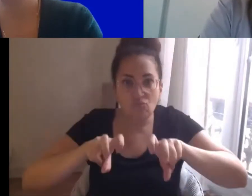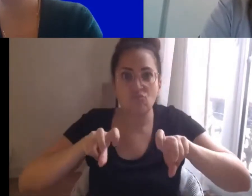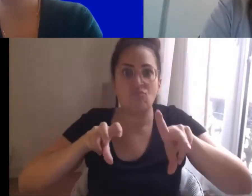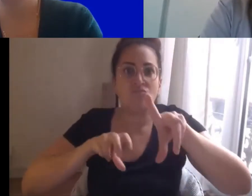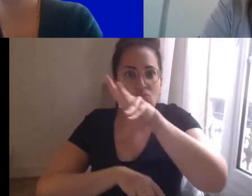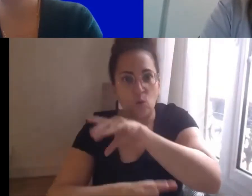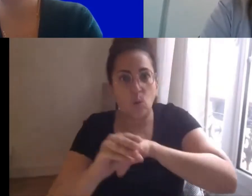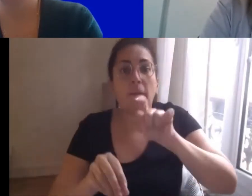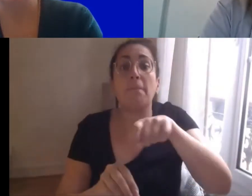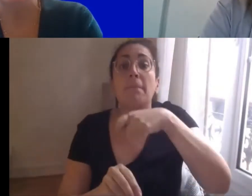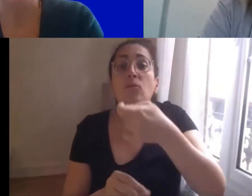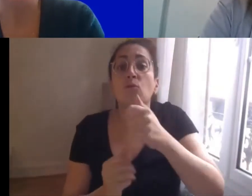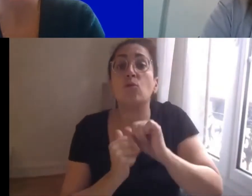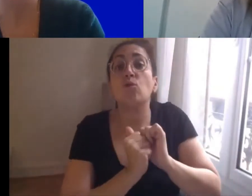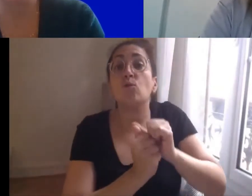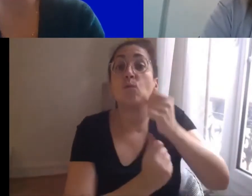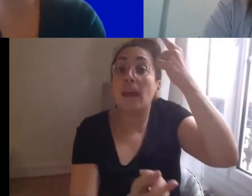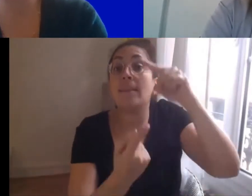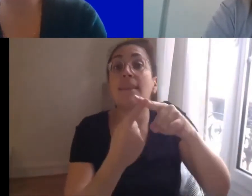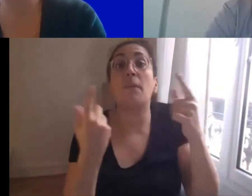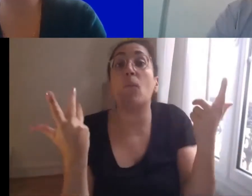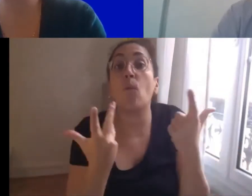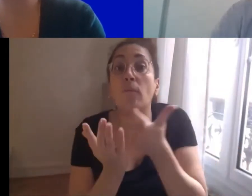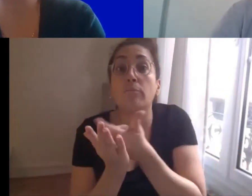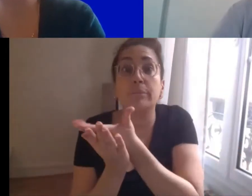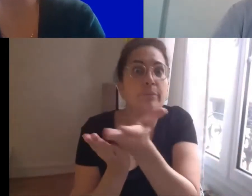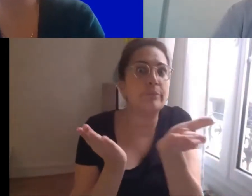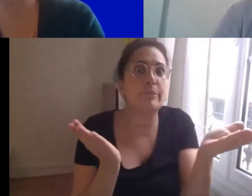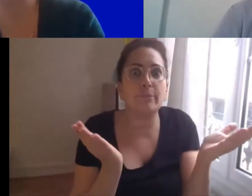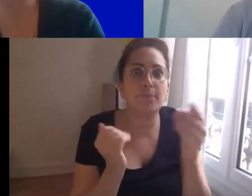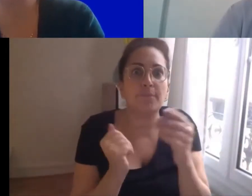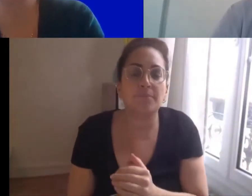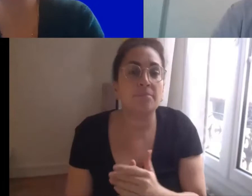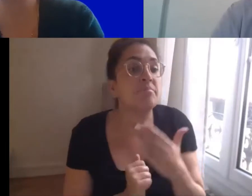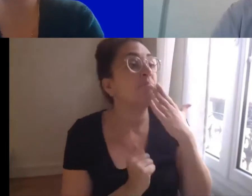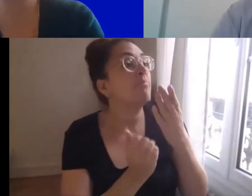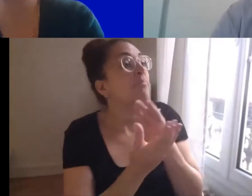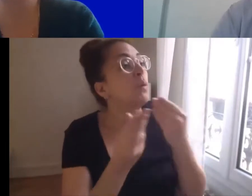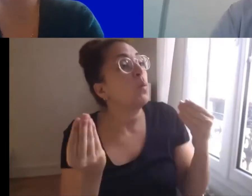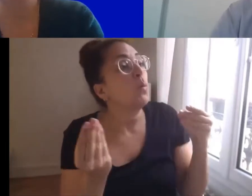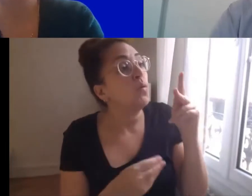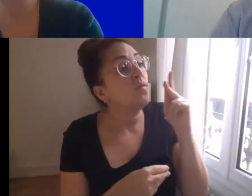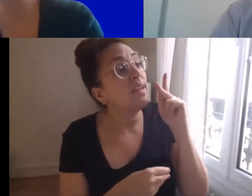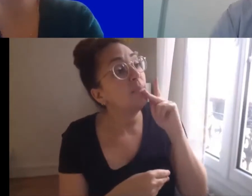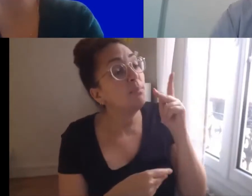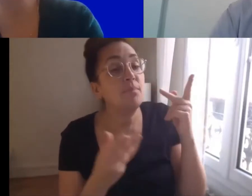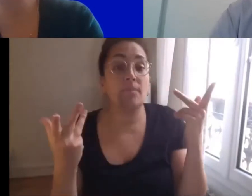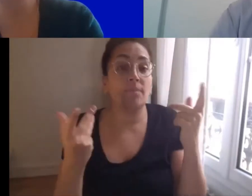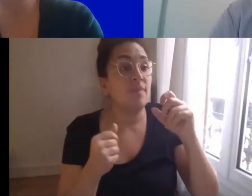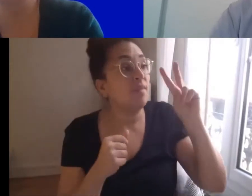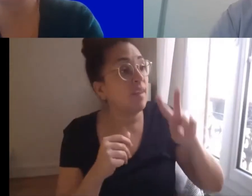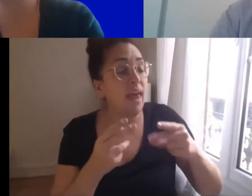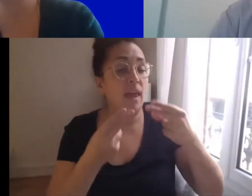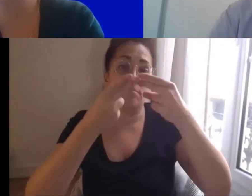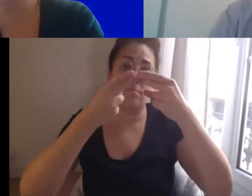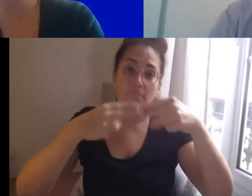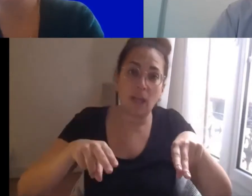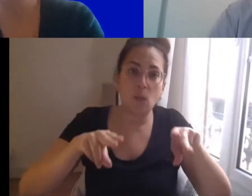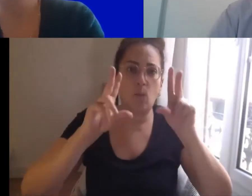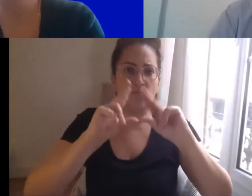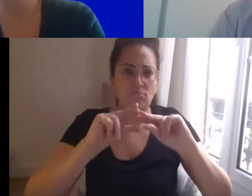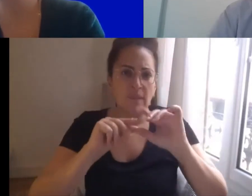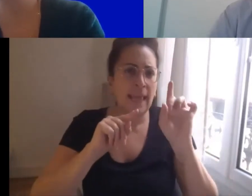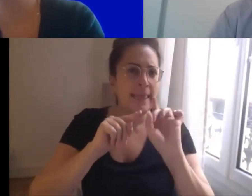sujets qui sont traités. Merci beaucoup, Philippe, pour ces précisions introductives nécessaires parce qu